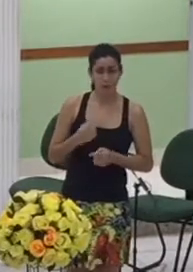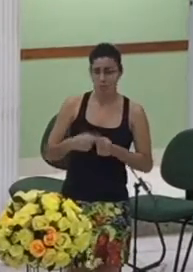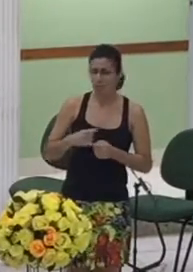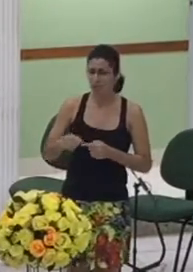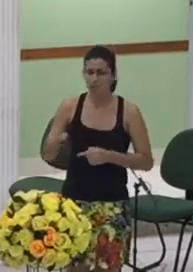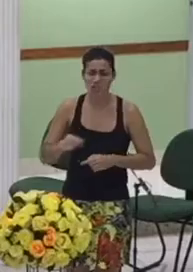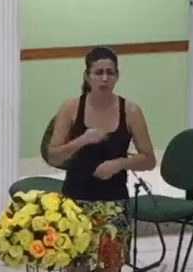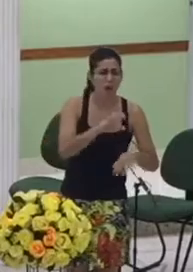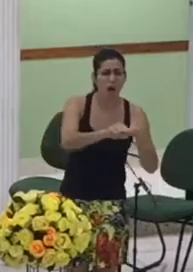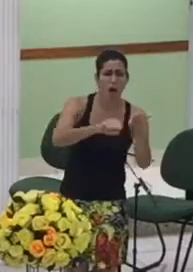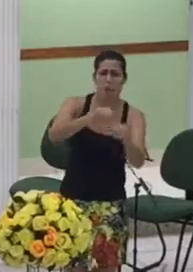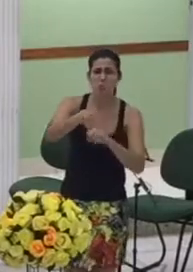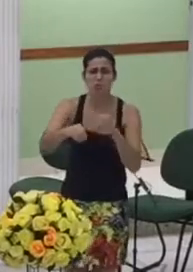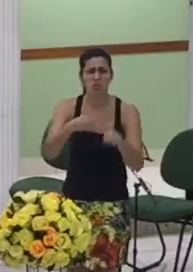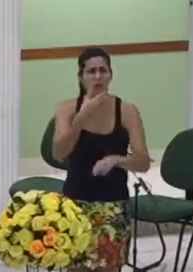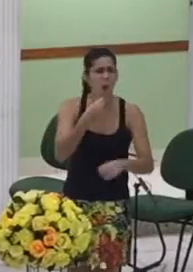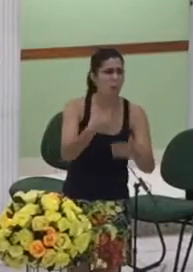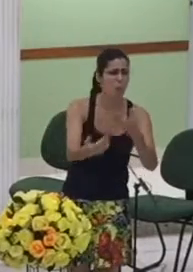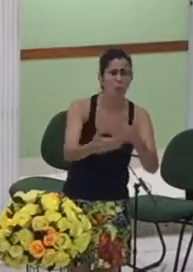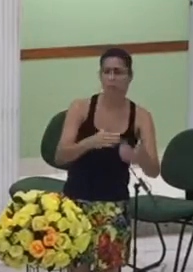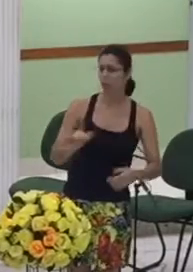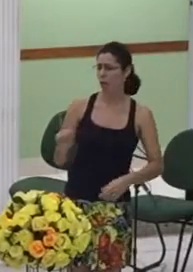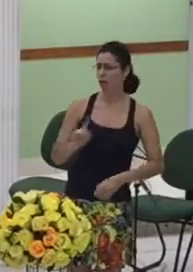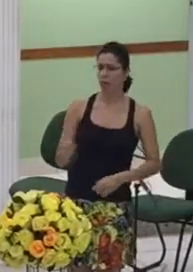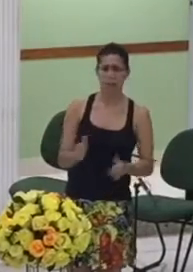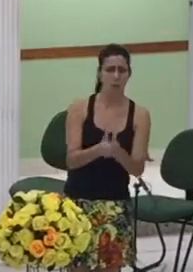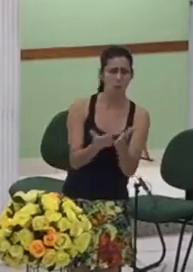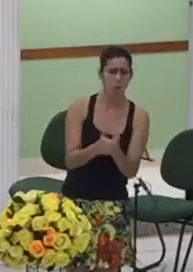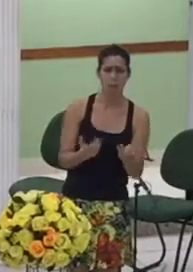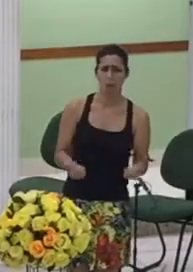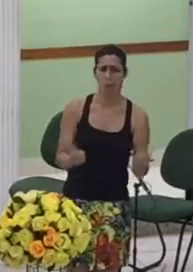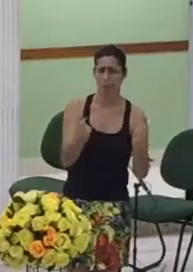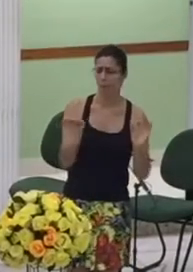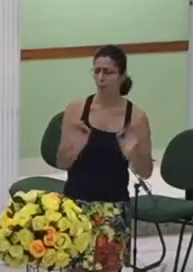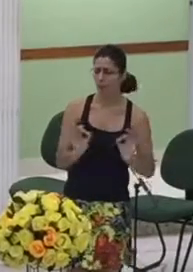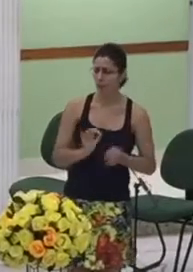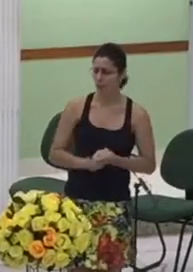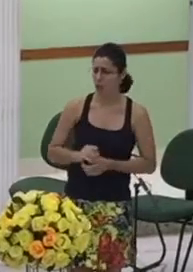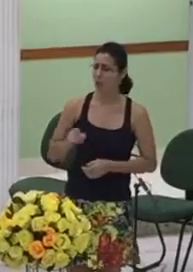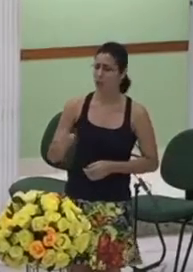quer pobre quer rico ele fala olha como você é digno